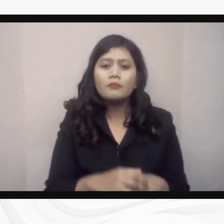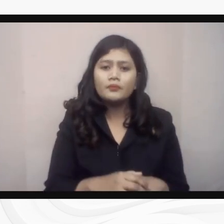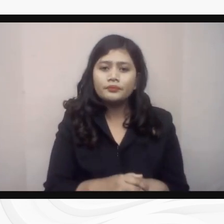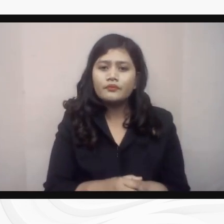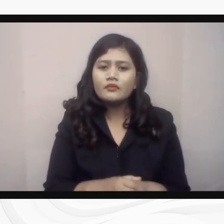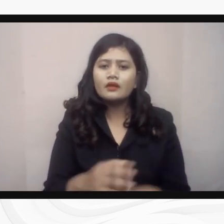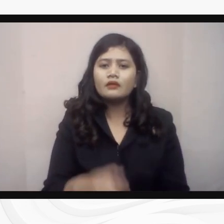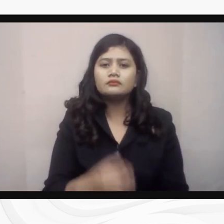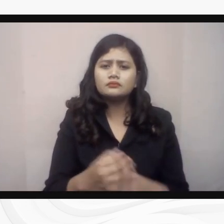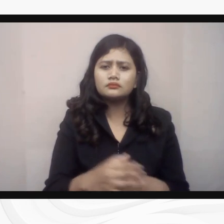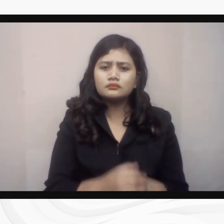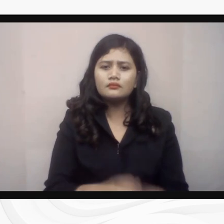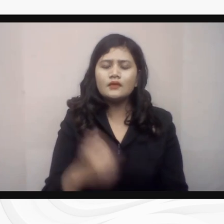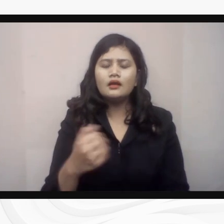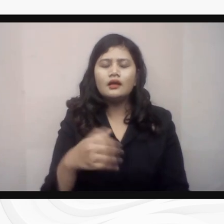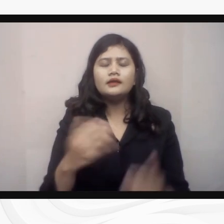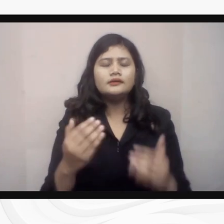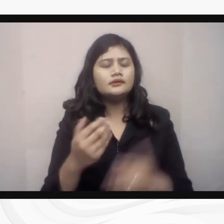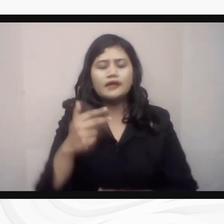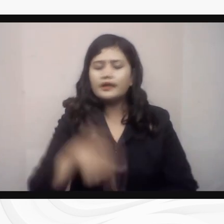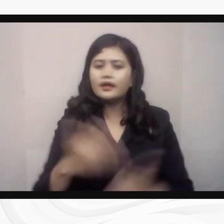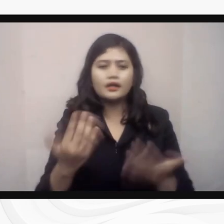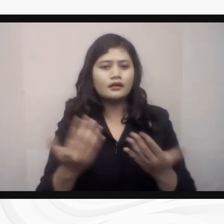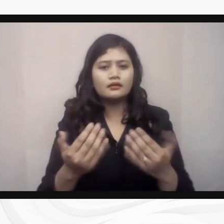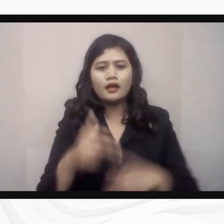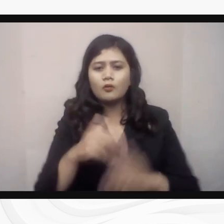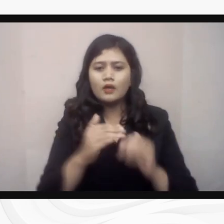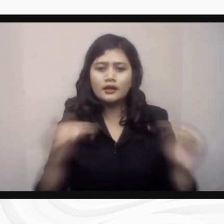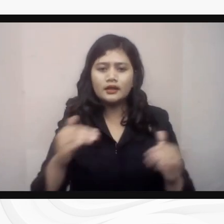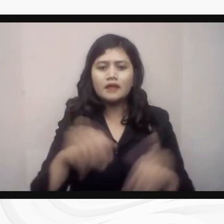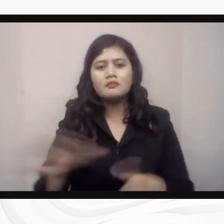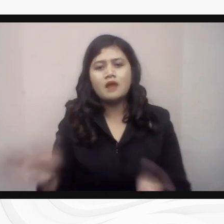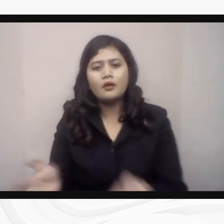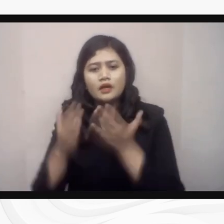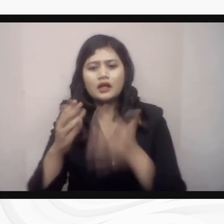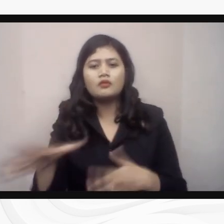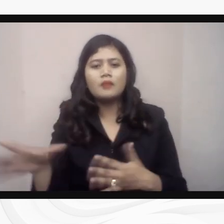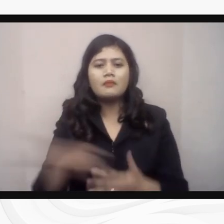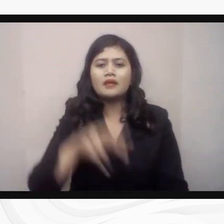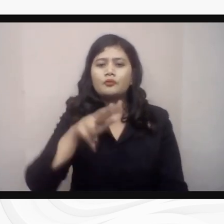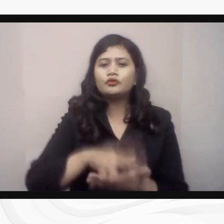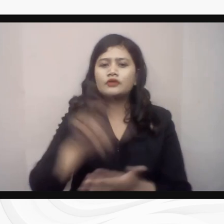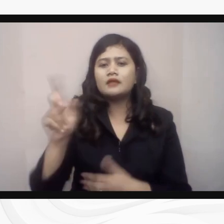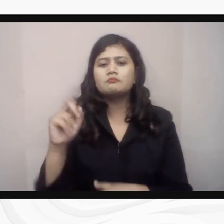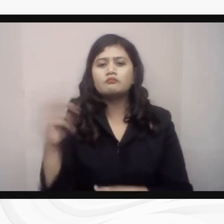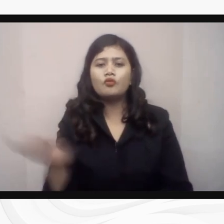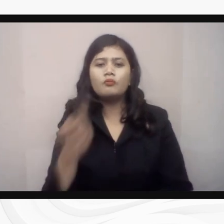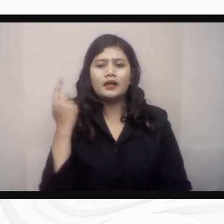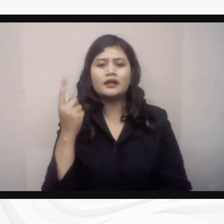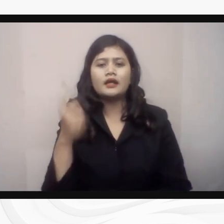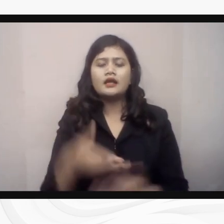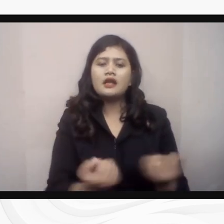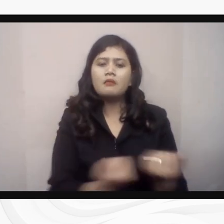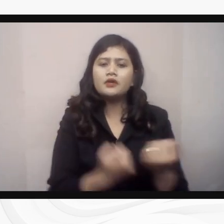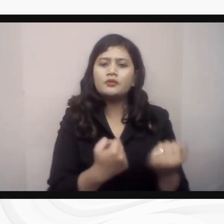diterapkan dalam perencanaan pembangunan, pengambilan keputusan publik dan atau penyusunan kebijakan yang berpihak pada defable serta